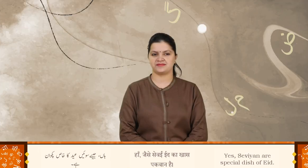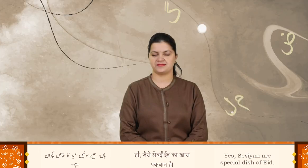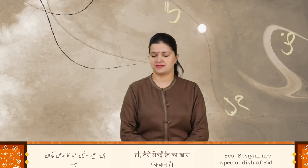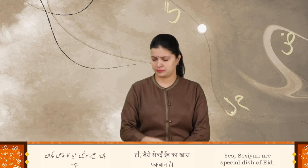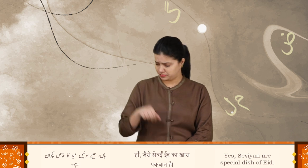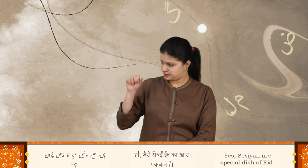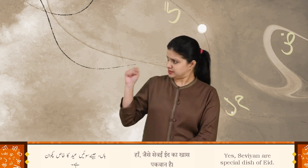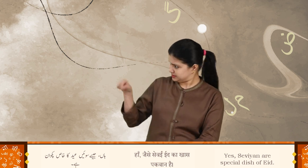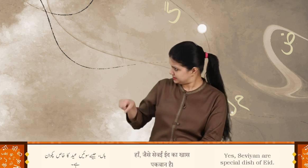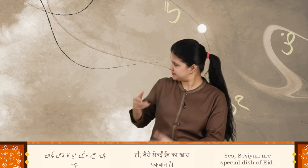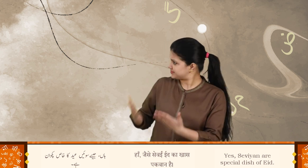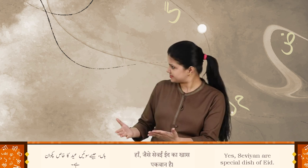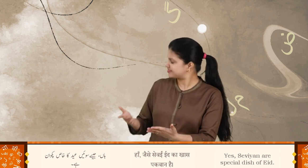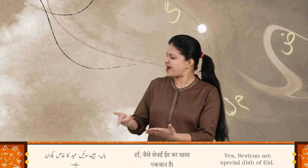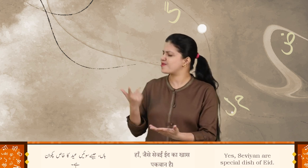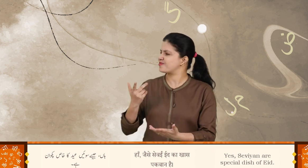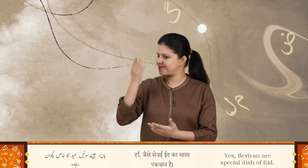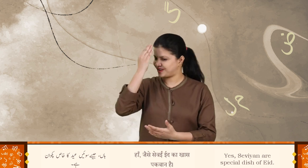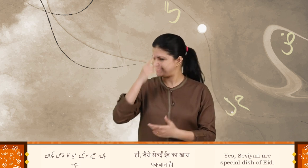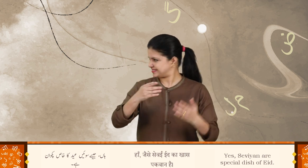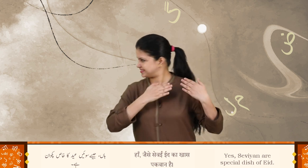ہاں جیسے سیوائیں عید کا خاص پکوان ہے